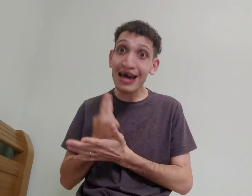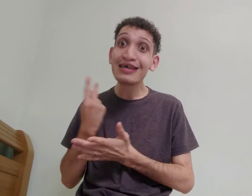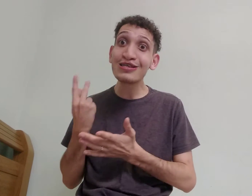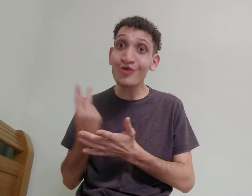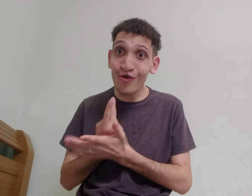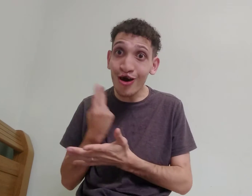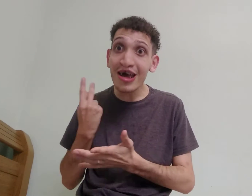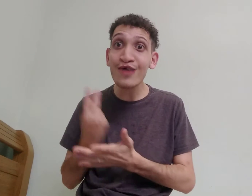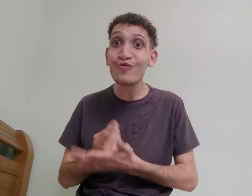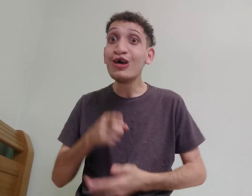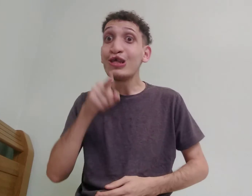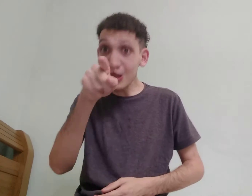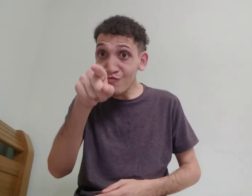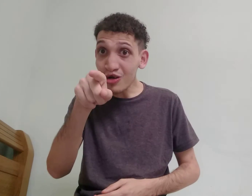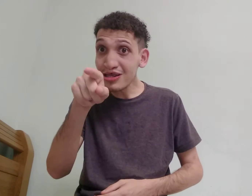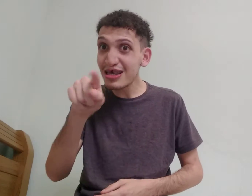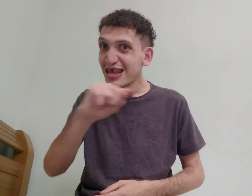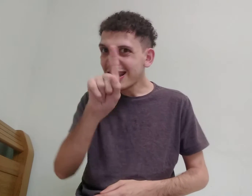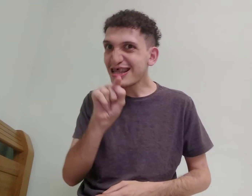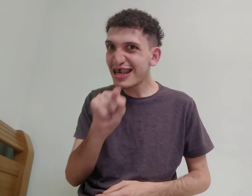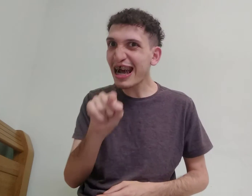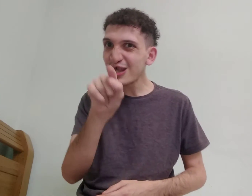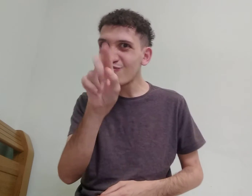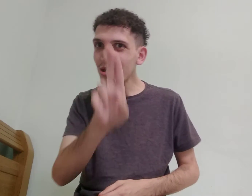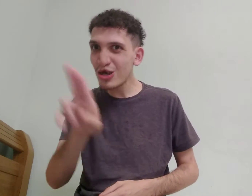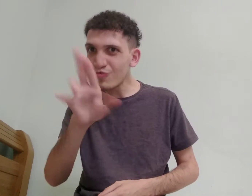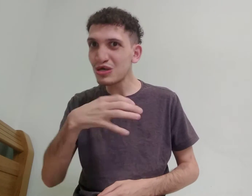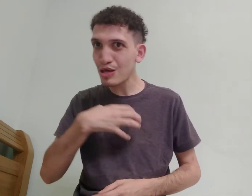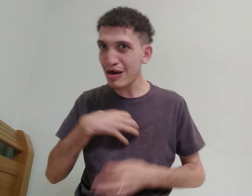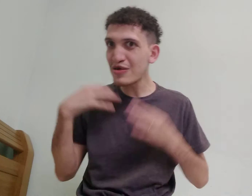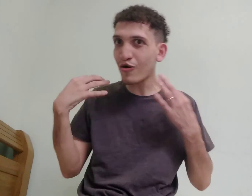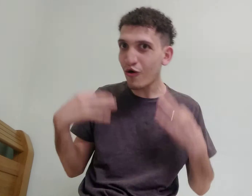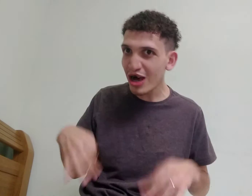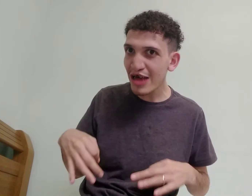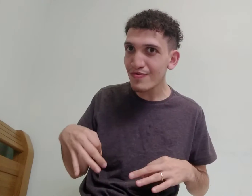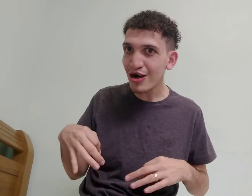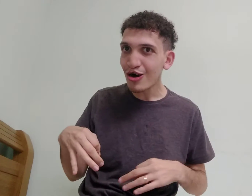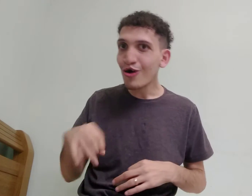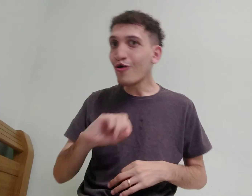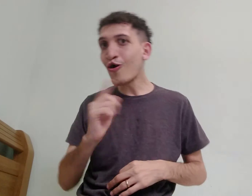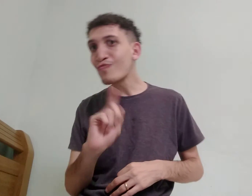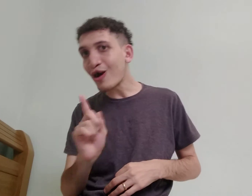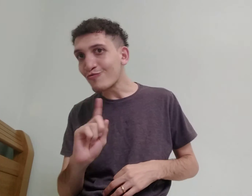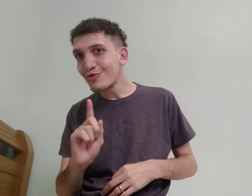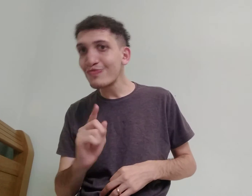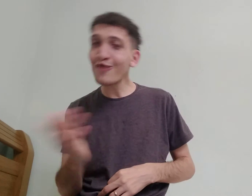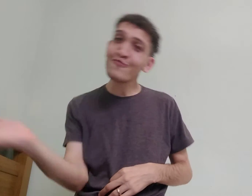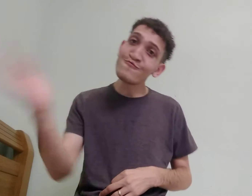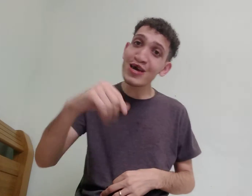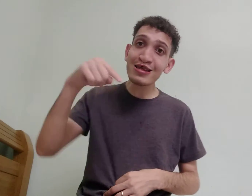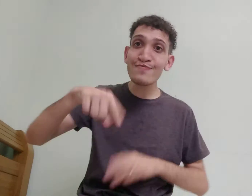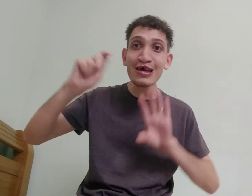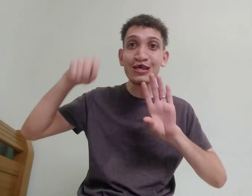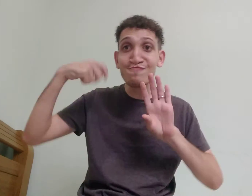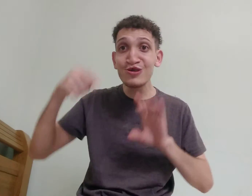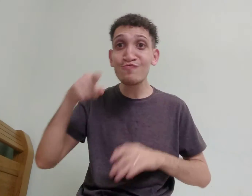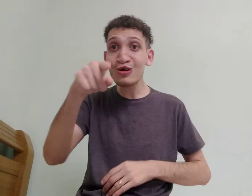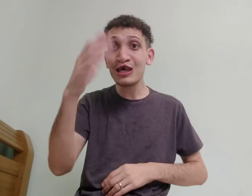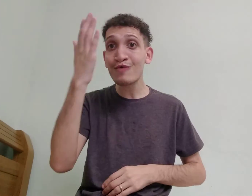correto. E você? Será que você usa da maneira correta ou não? Então, nesse vídeo você vai